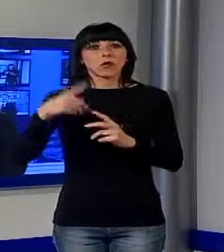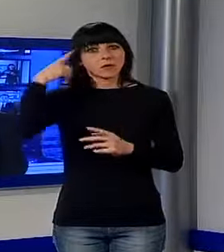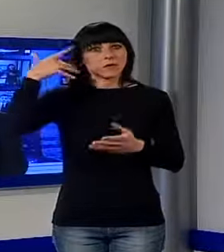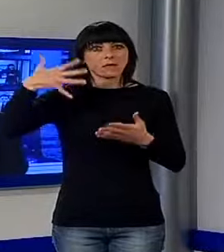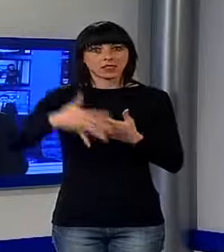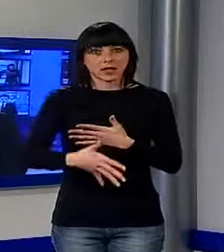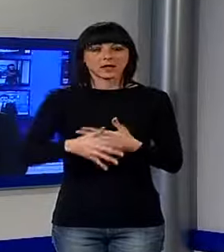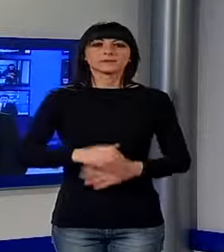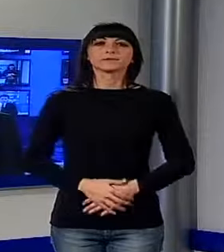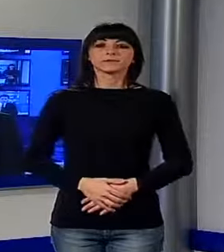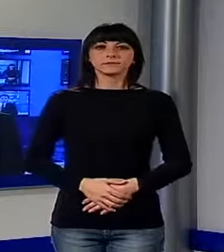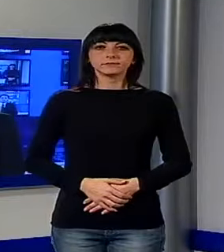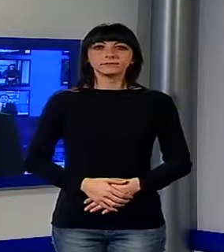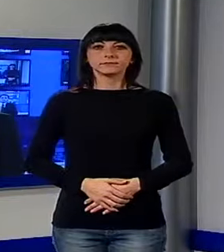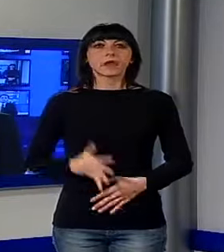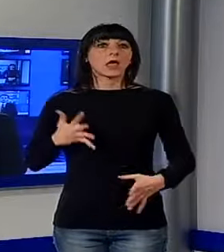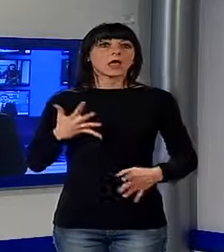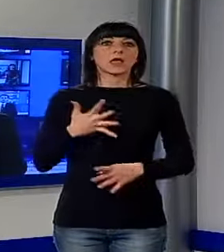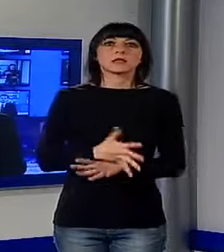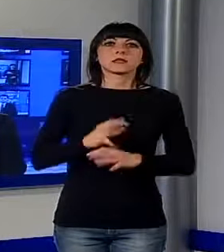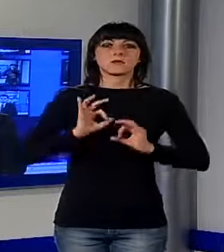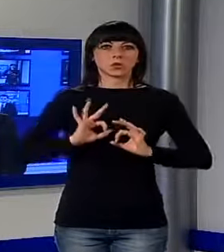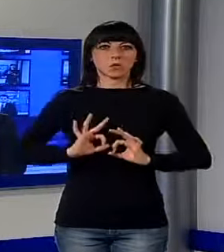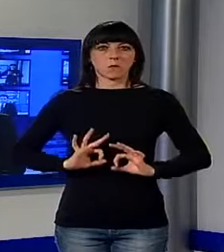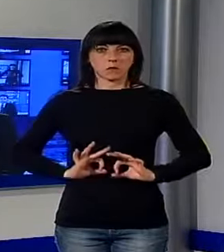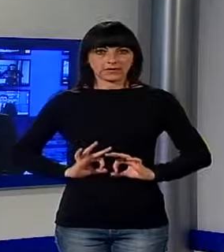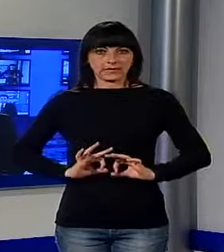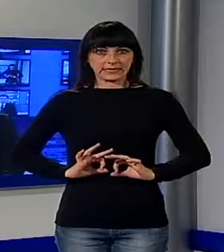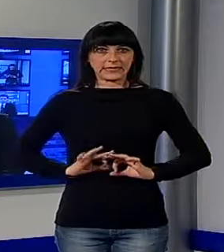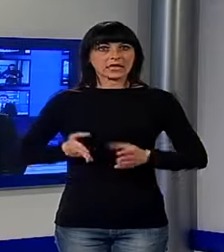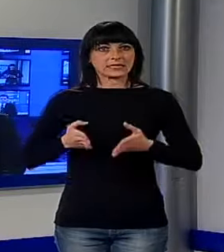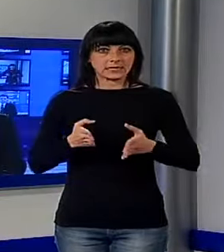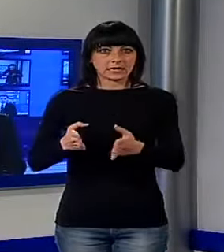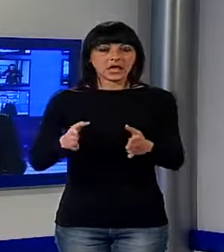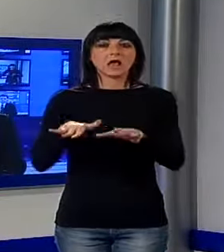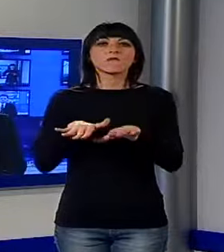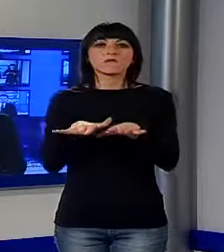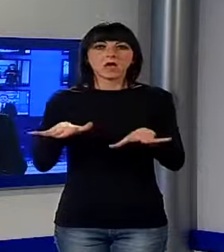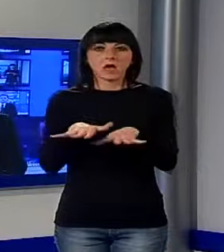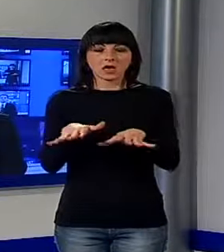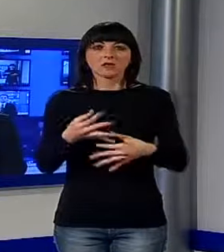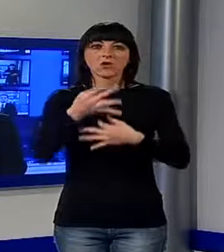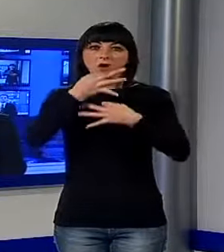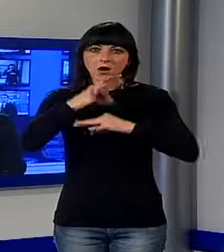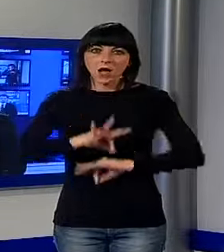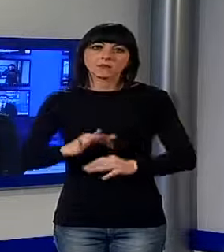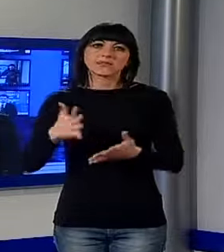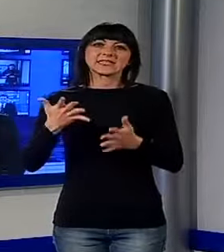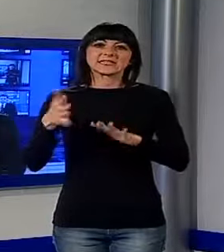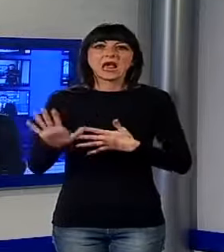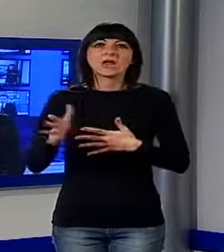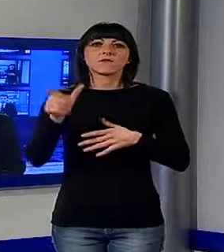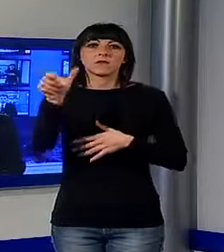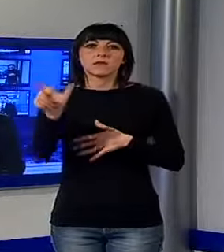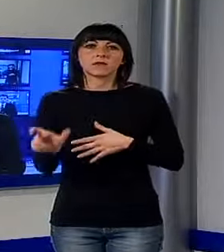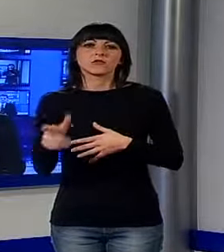Il provvedenziale intervento di una volante della sottosezione della polizia stradale di Viareggio ha permesso di salvare un uomo di